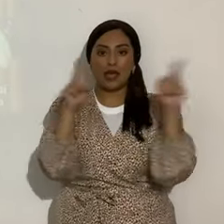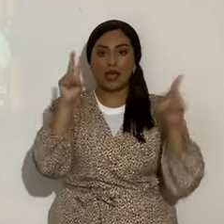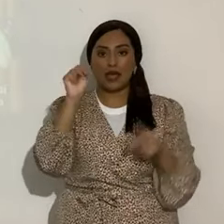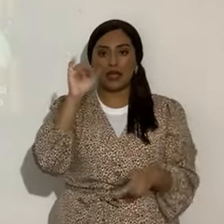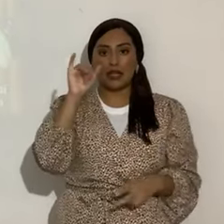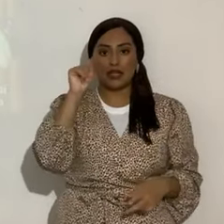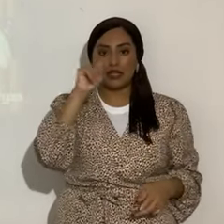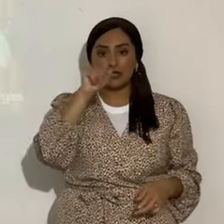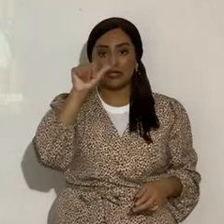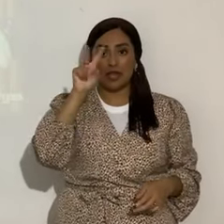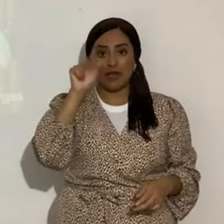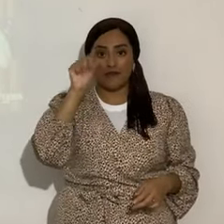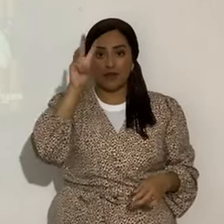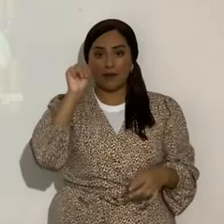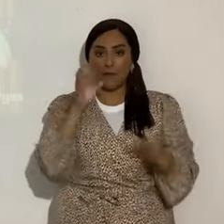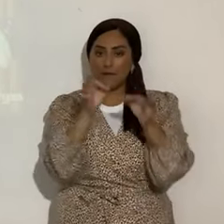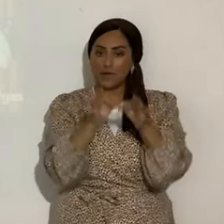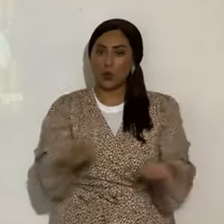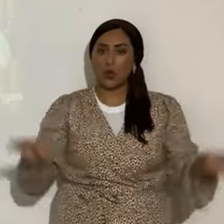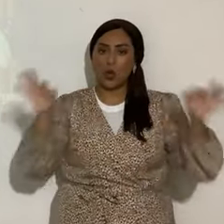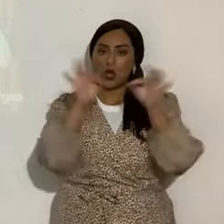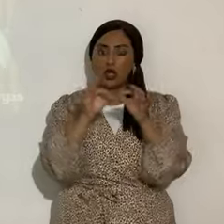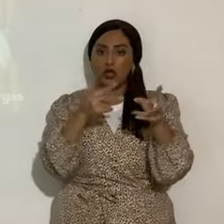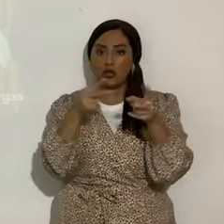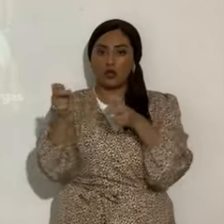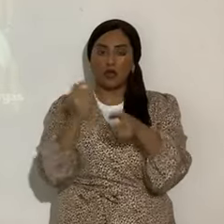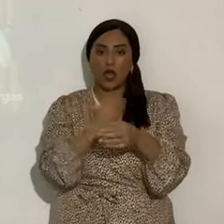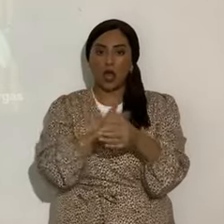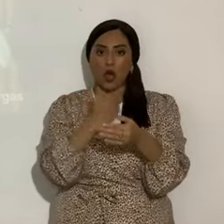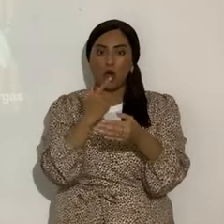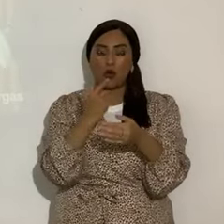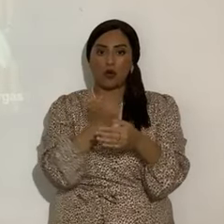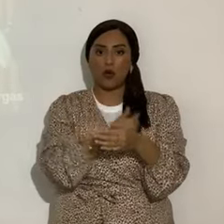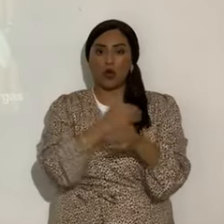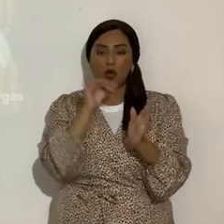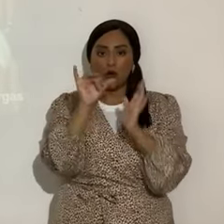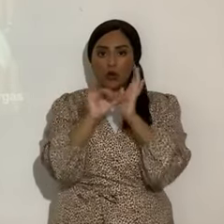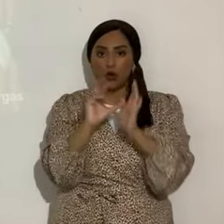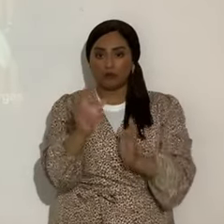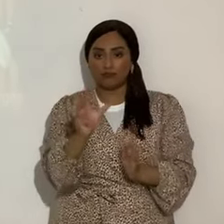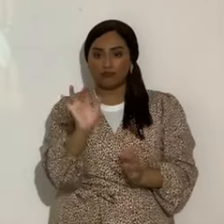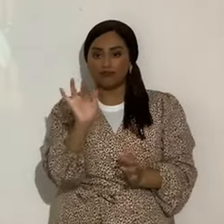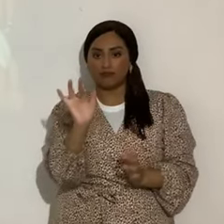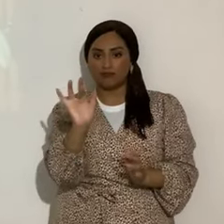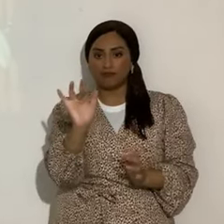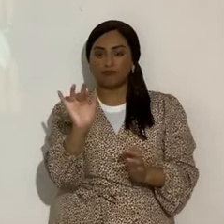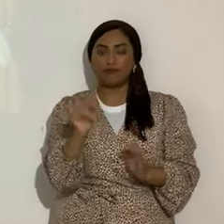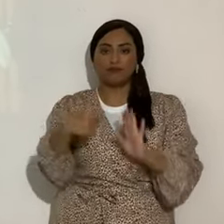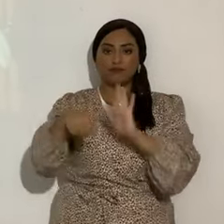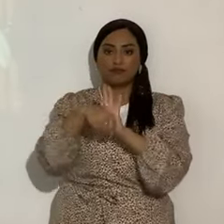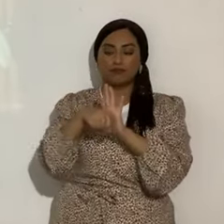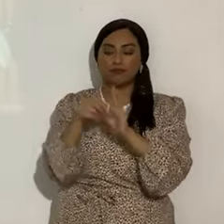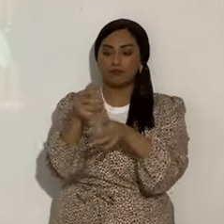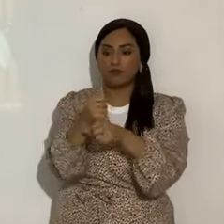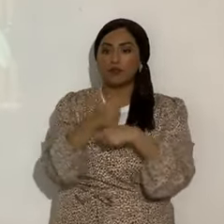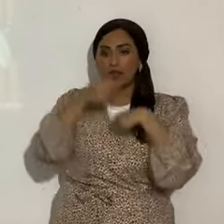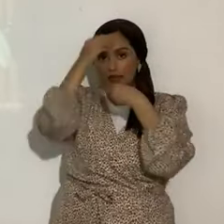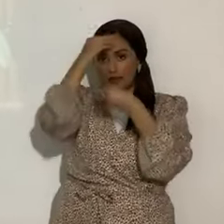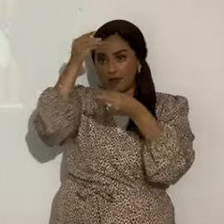Parashah Nitzabim, es muy importante. Suscríbete al canal, si no estás suscrito, dale link a la campanita, para que te lleguen las notificaciones. te